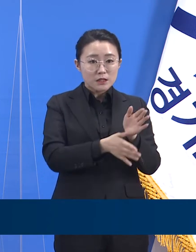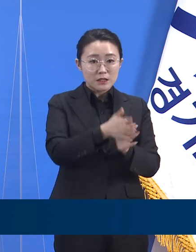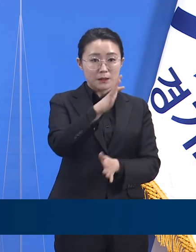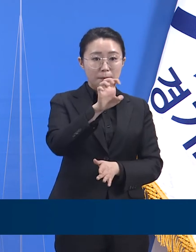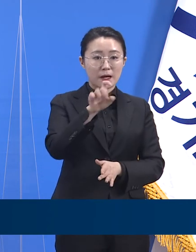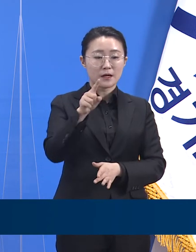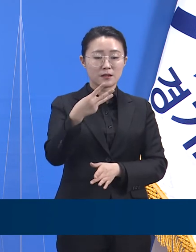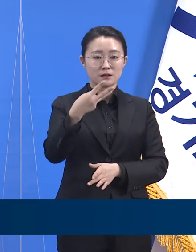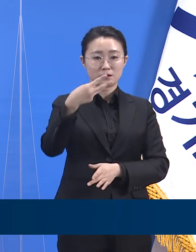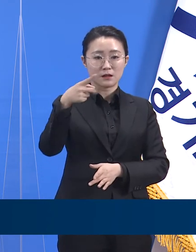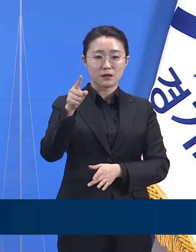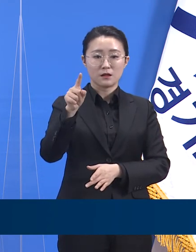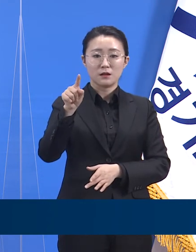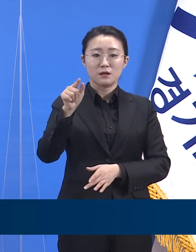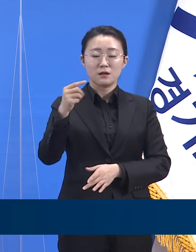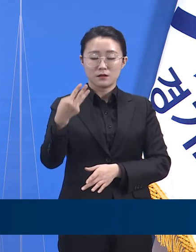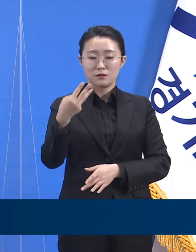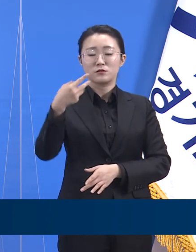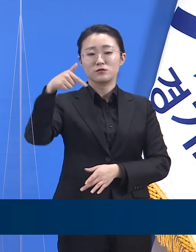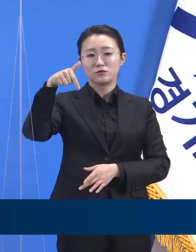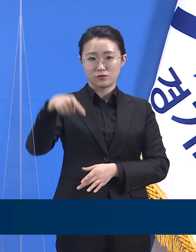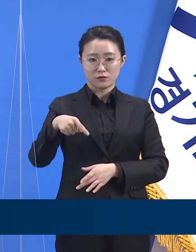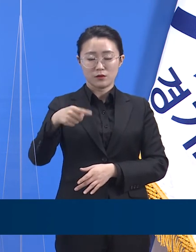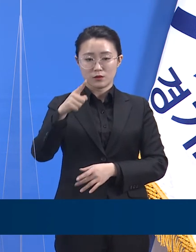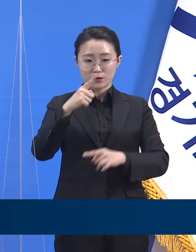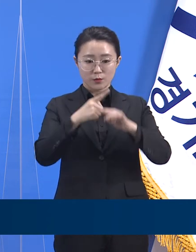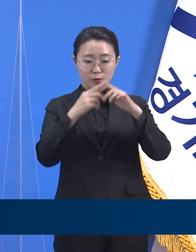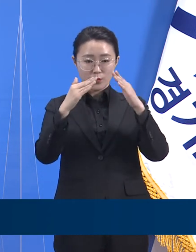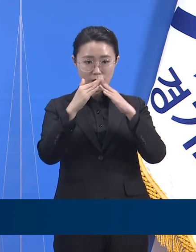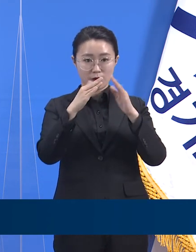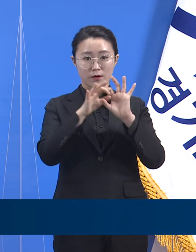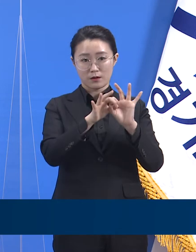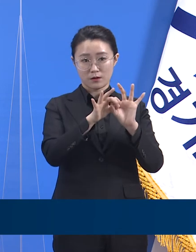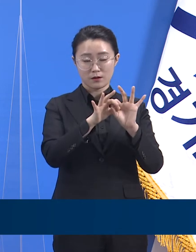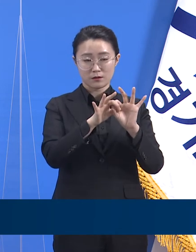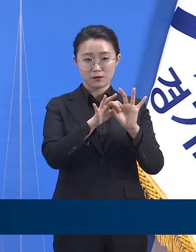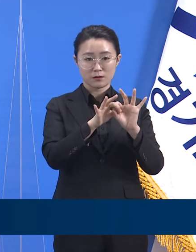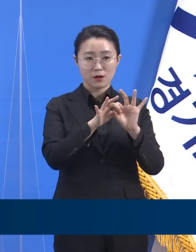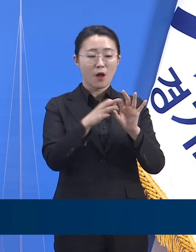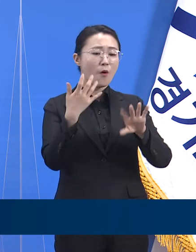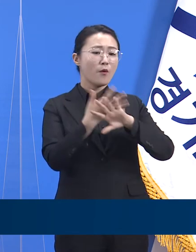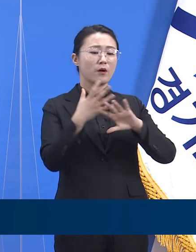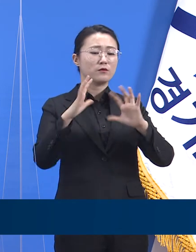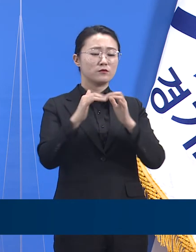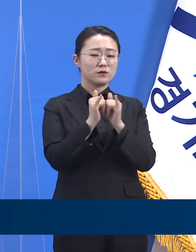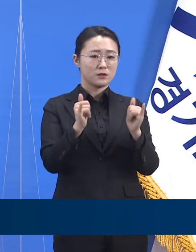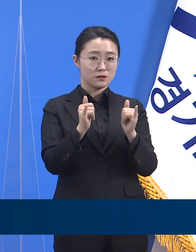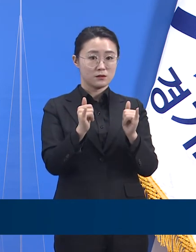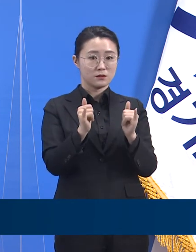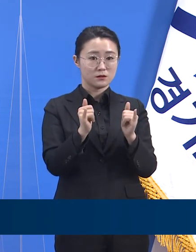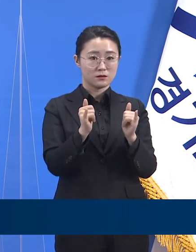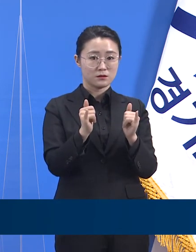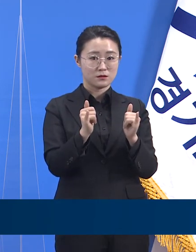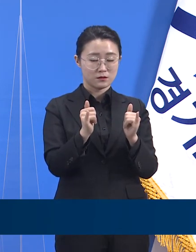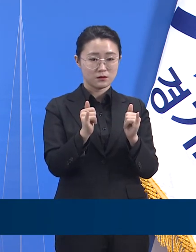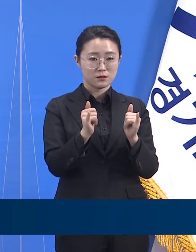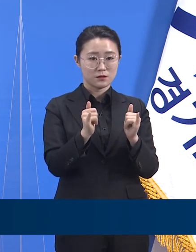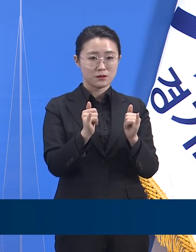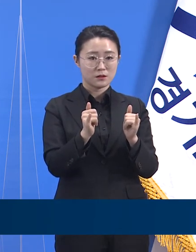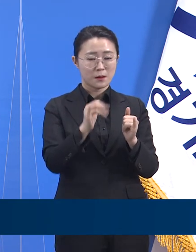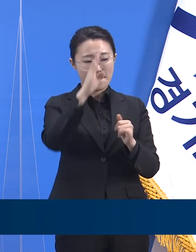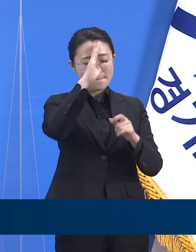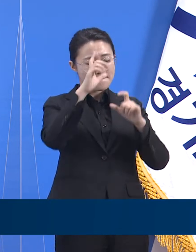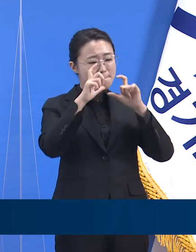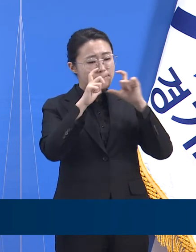클러스터 예의입니다. 지난 16일 외국인 교인 한 명이 일제검사에서 양성 판정을